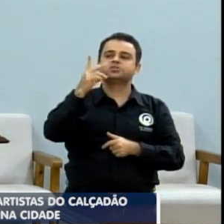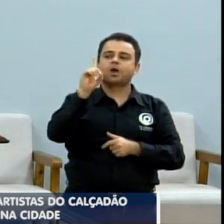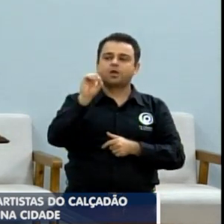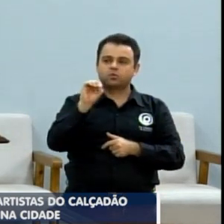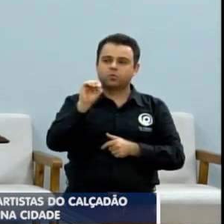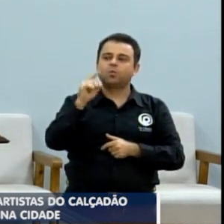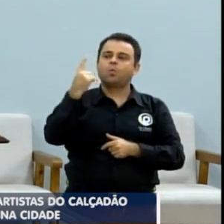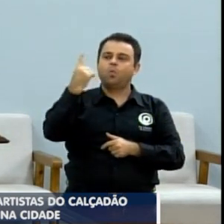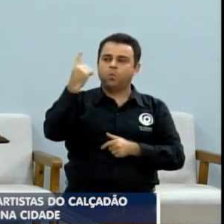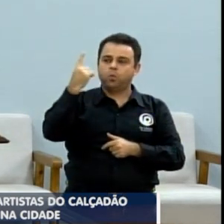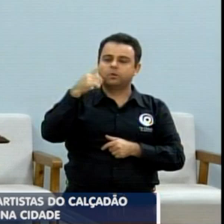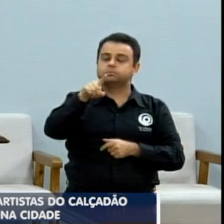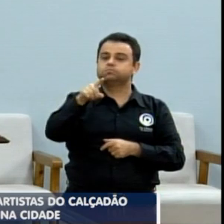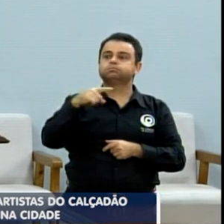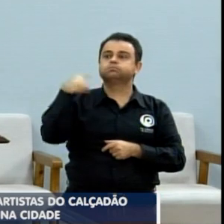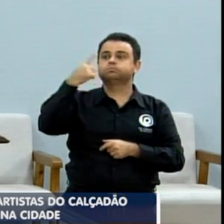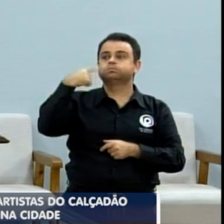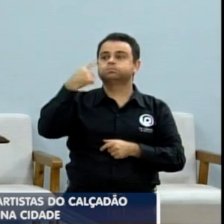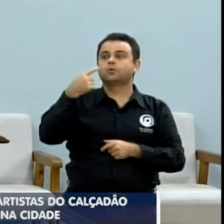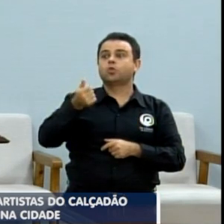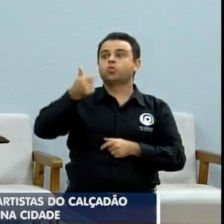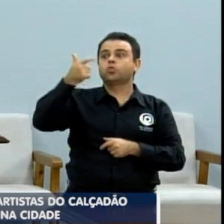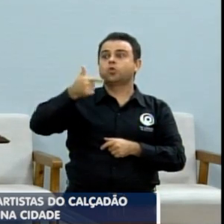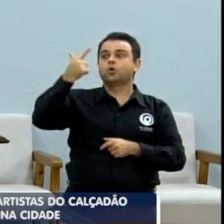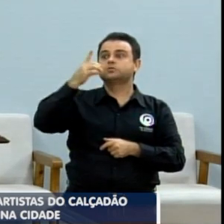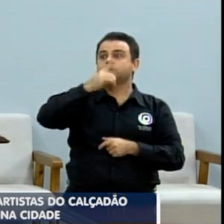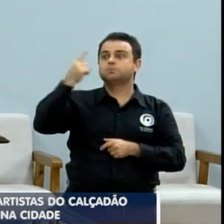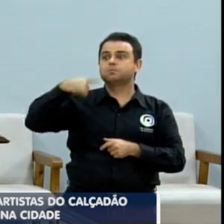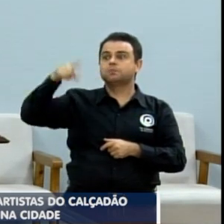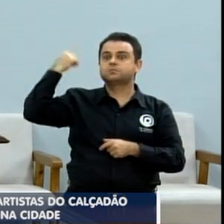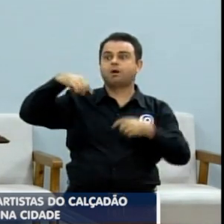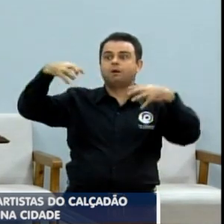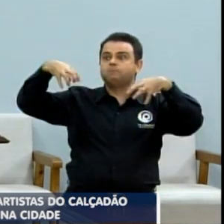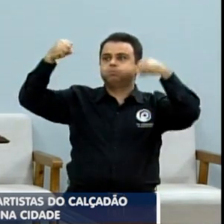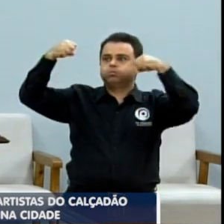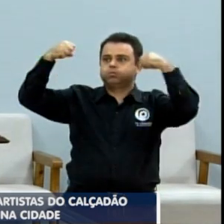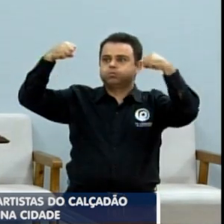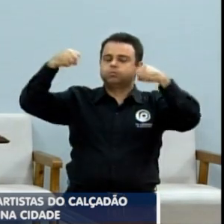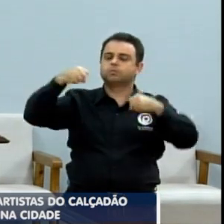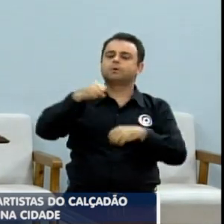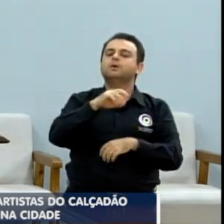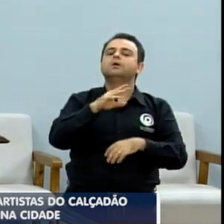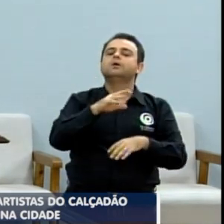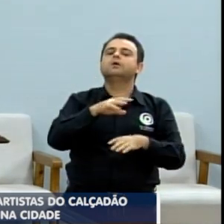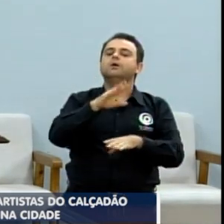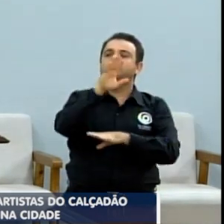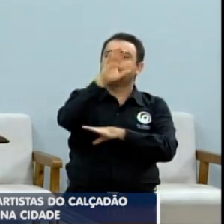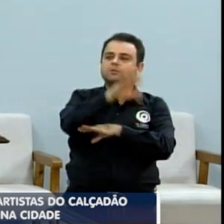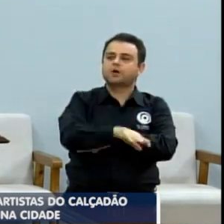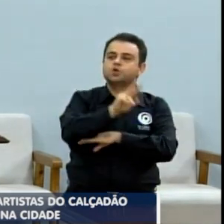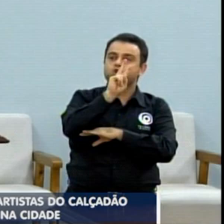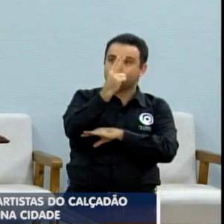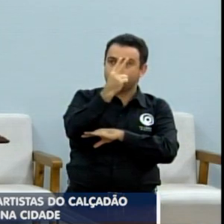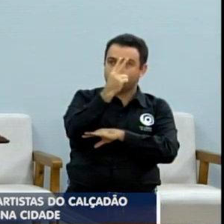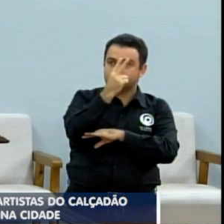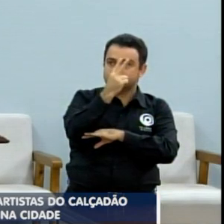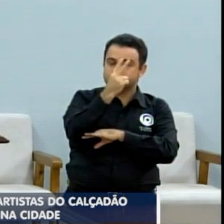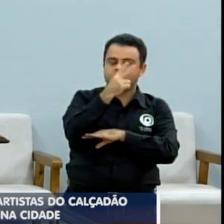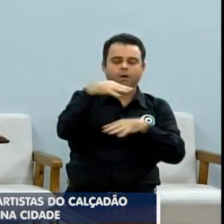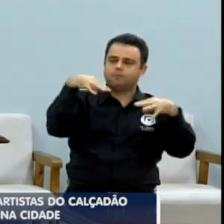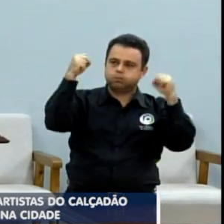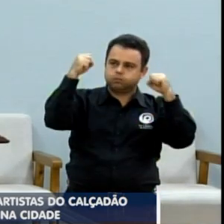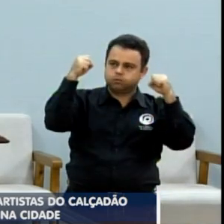12 horas sem energia no domingo. Acabou às 2 da tarde e voltou às 4 da manhã na segunda-feira.